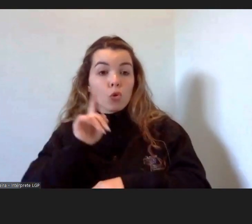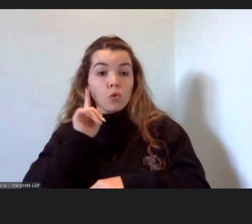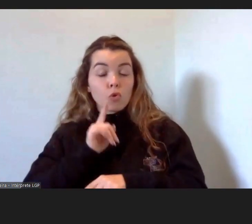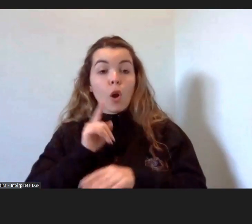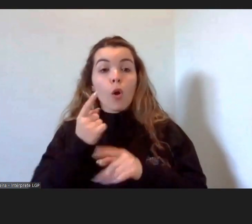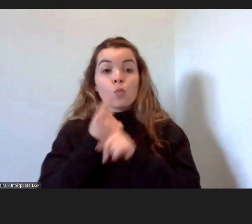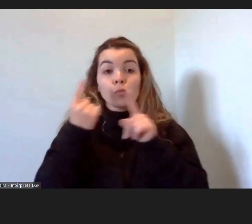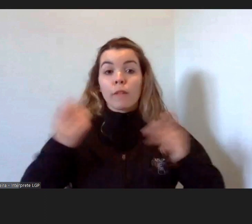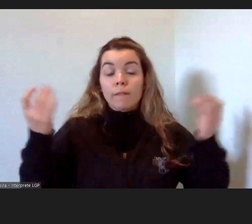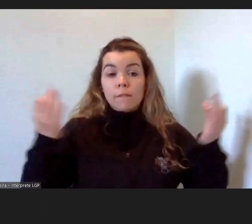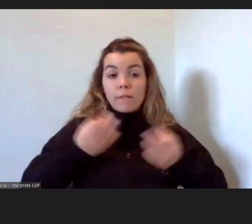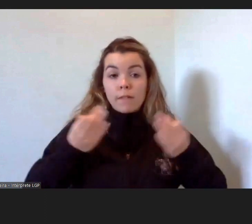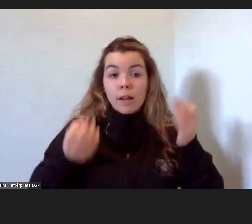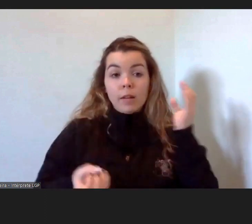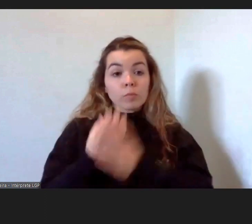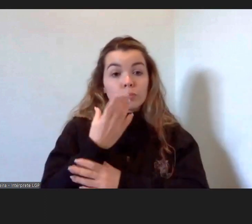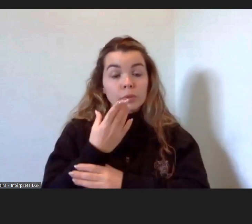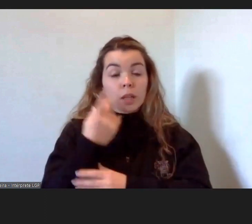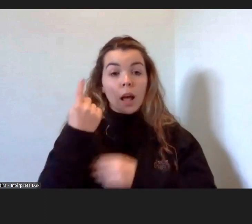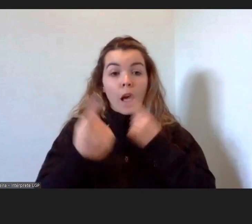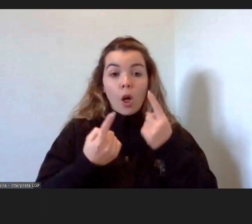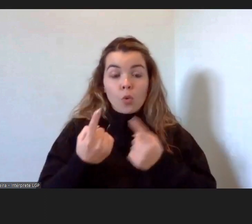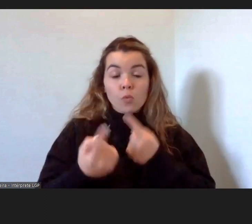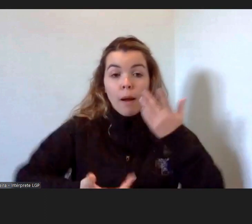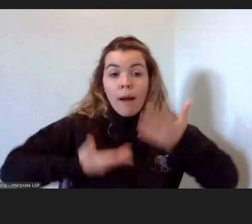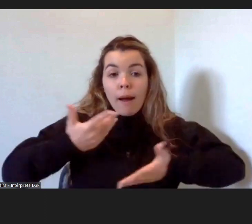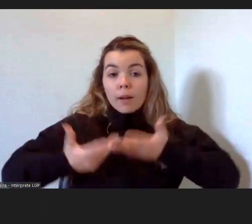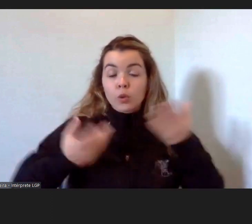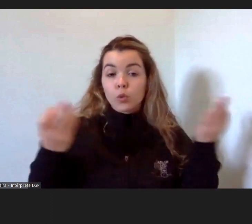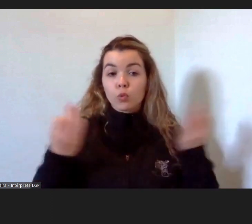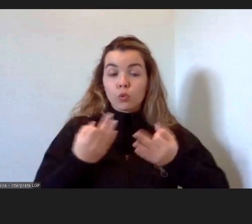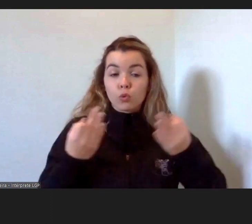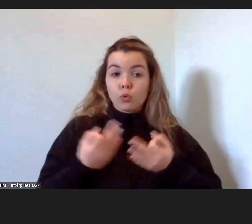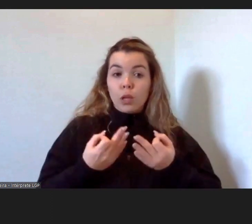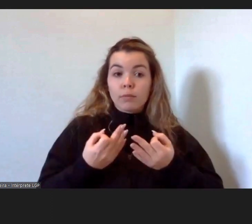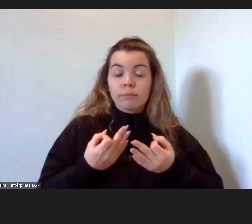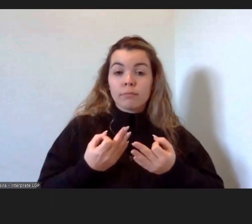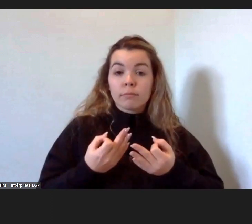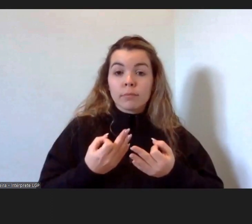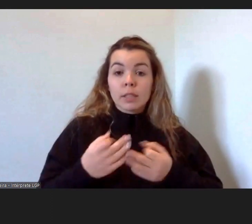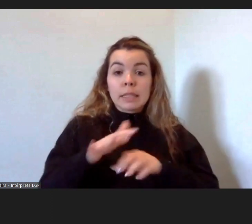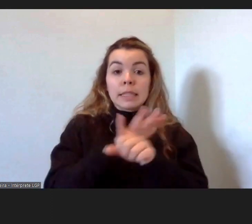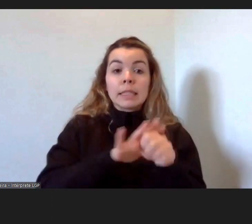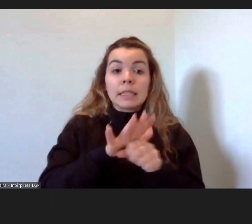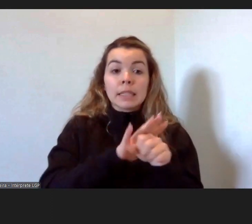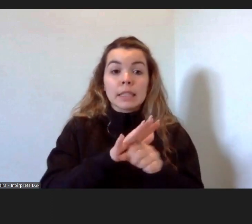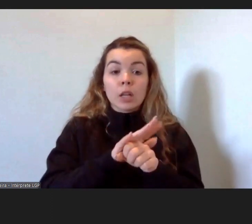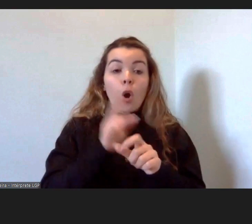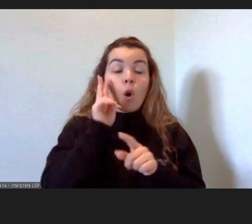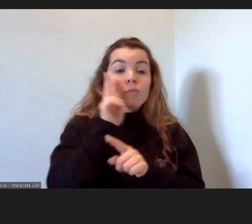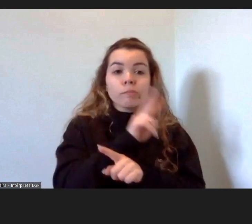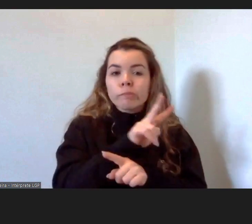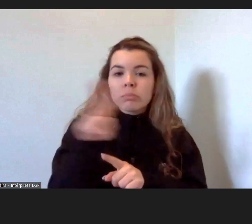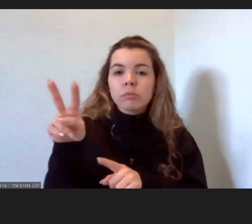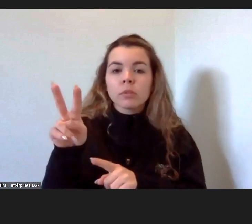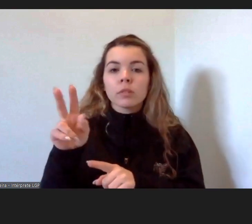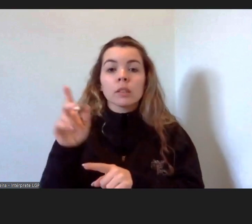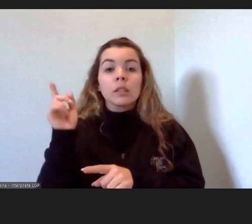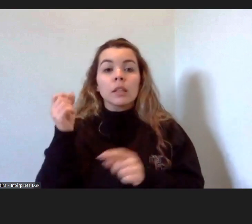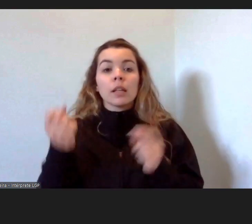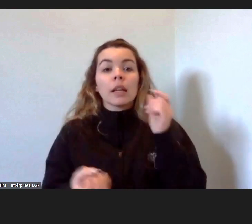surgem ações e, de facto, situações que se observam e que são